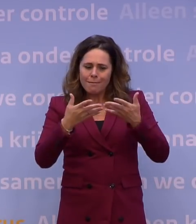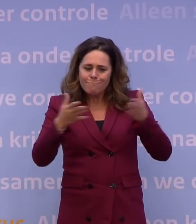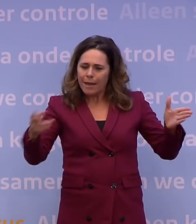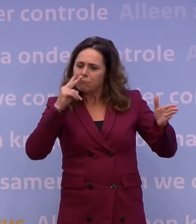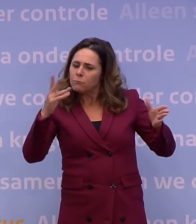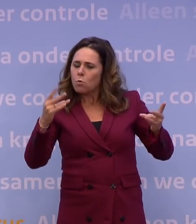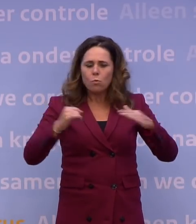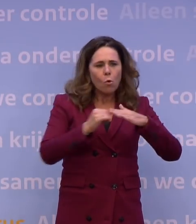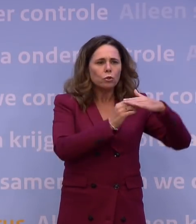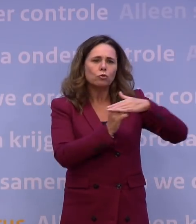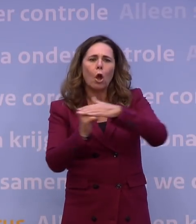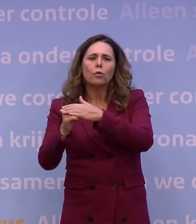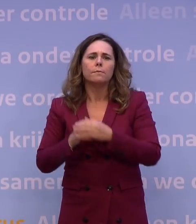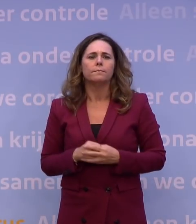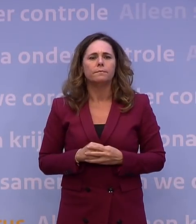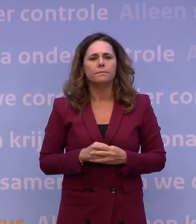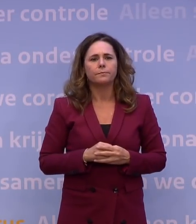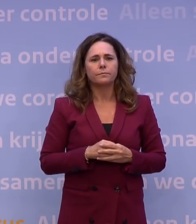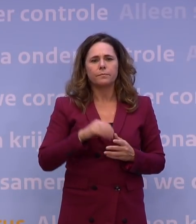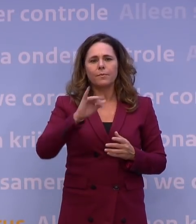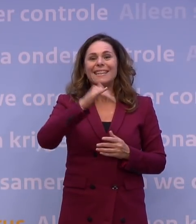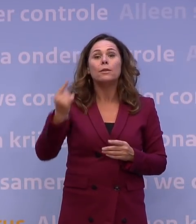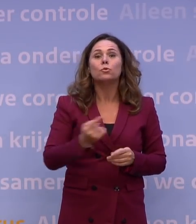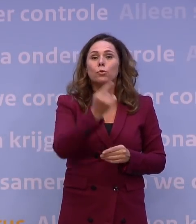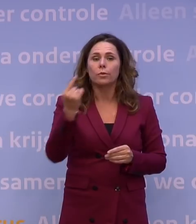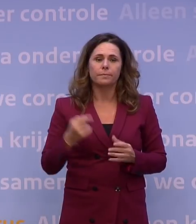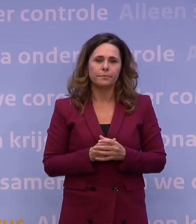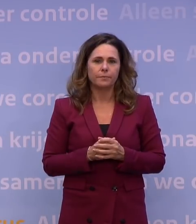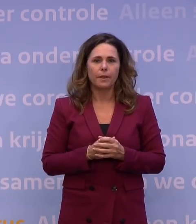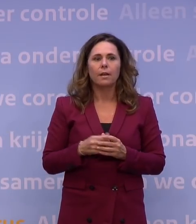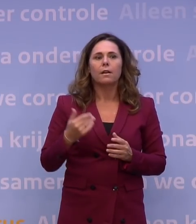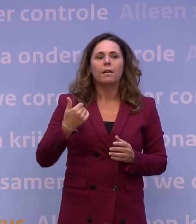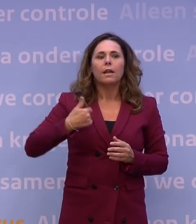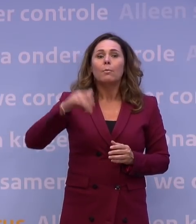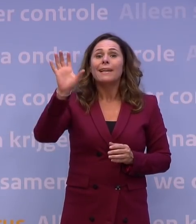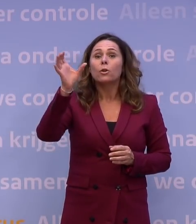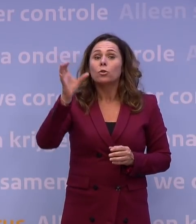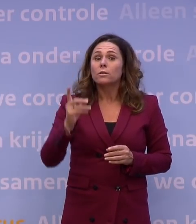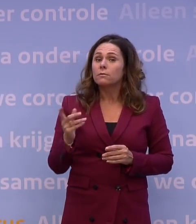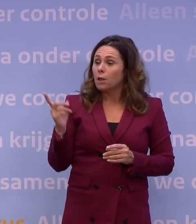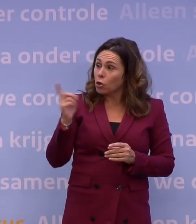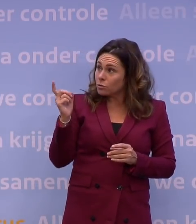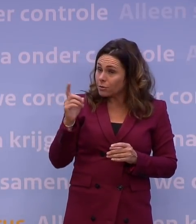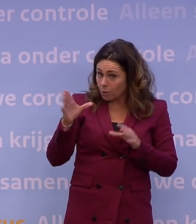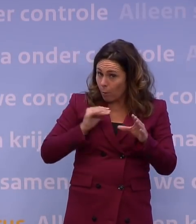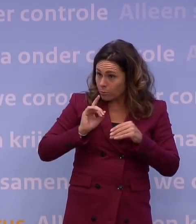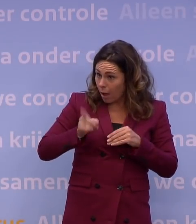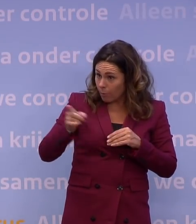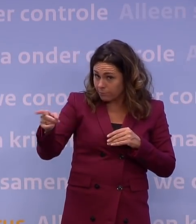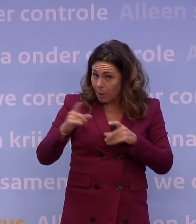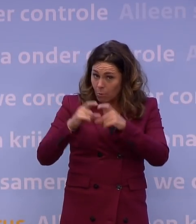ondersteunen. Nieuwsuur. Meneer Rutte, als u straks boodschappen gaat doen, zet u dan sowieso een mondkapje op?